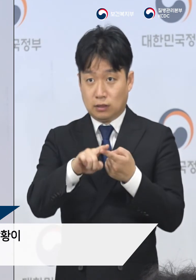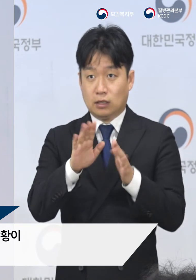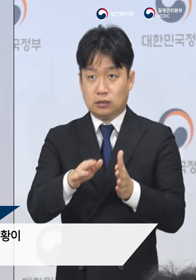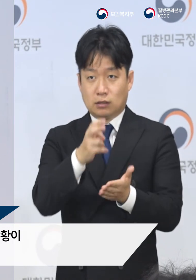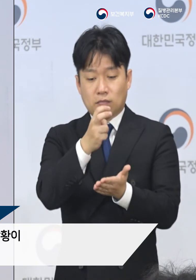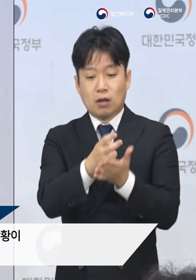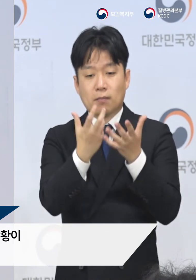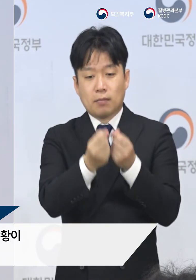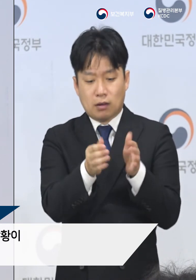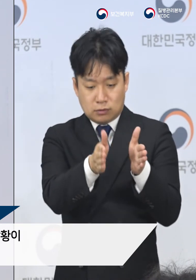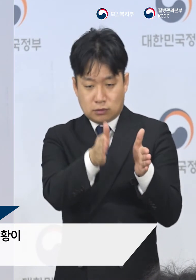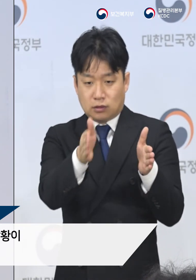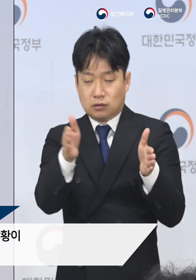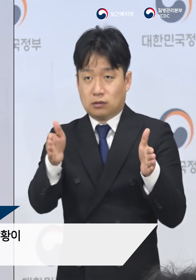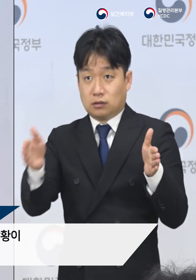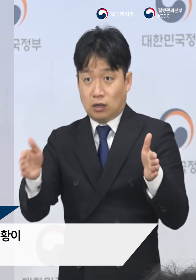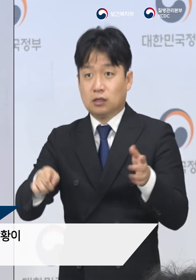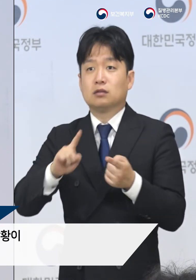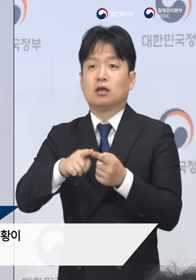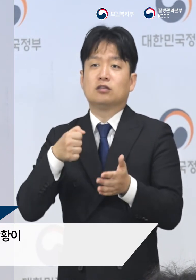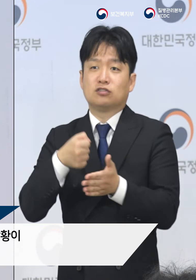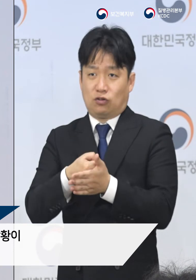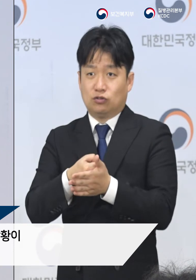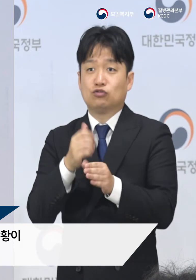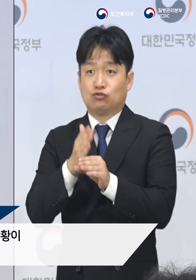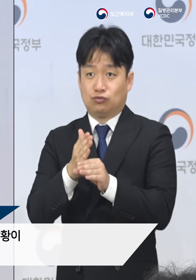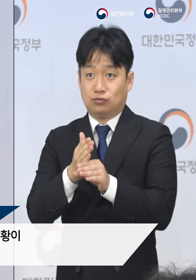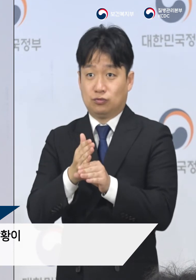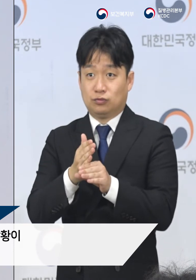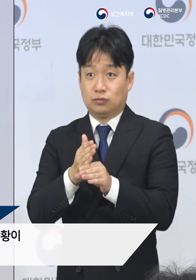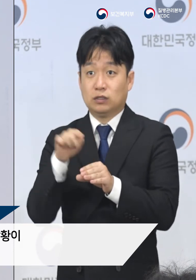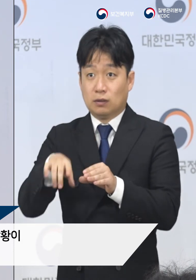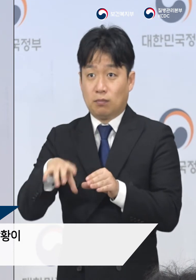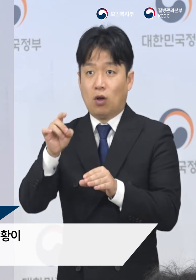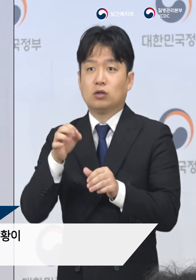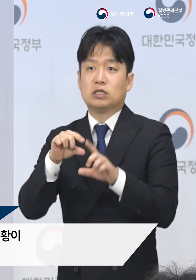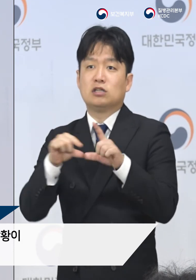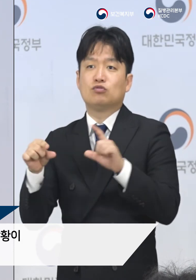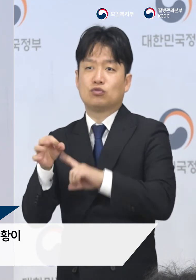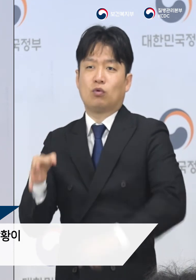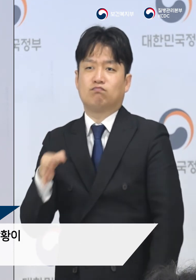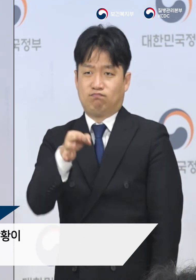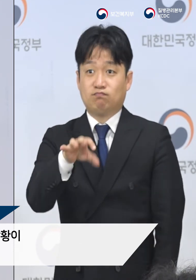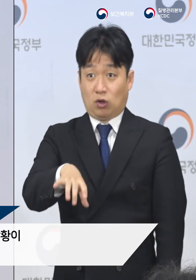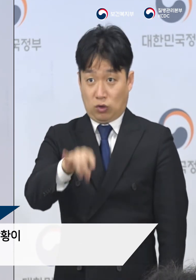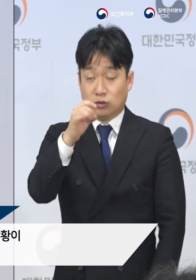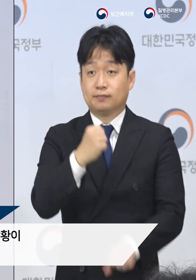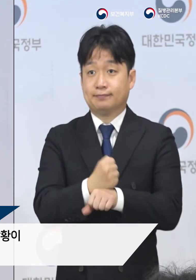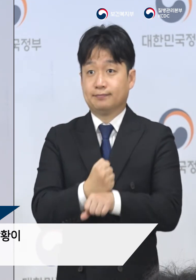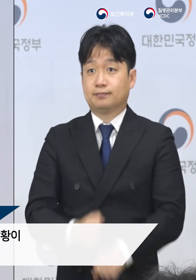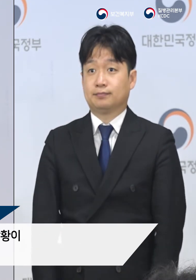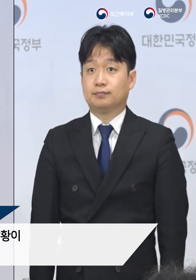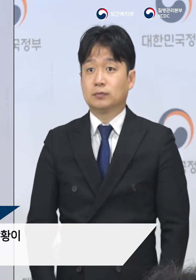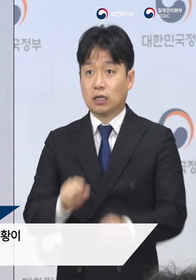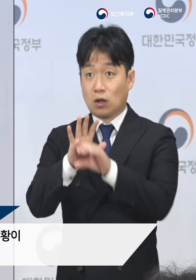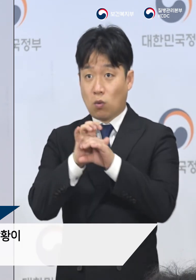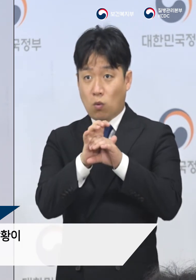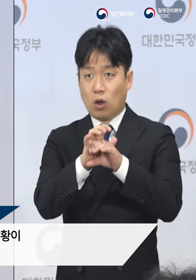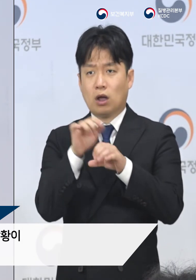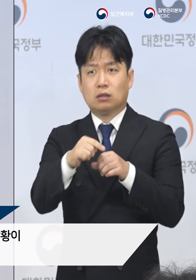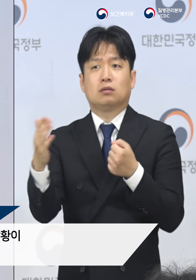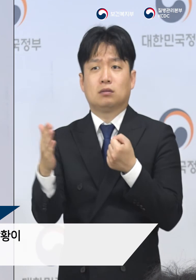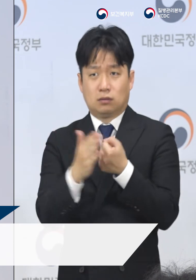손실보상 대상과 범위를 정하는 중이며 코로나19 상황이 종료되기 전이라도 일부를 먼저 지원하겠습니다.